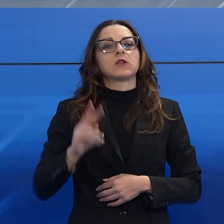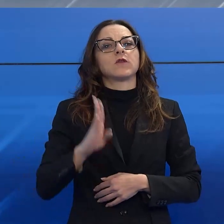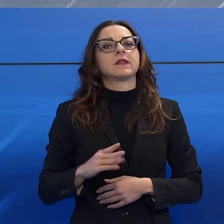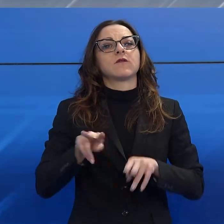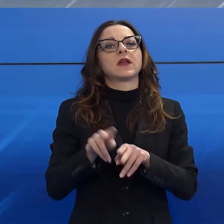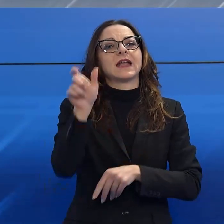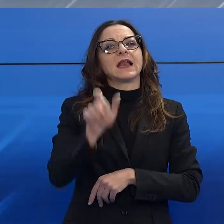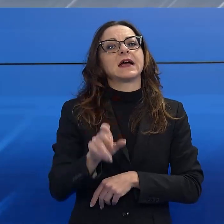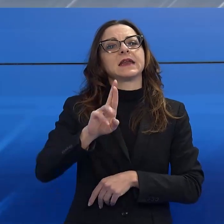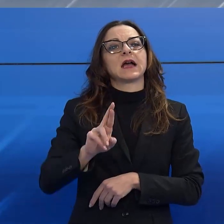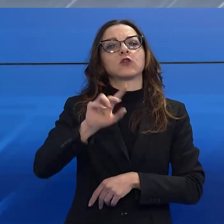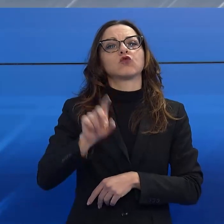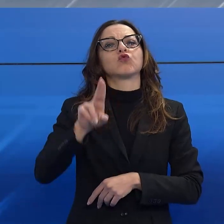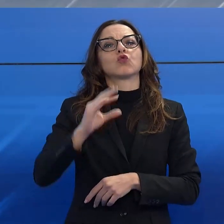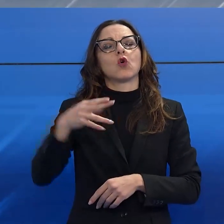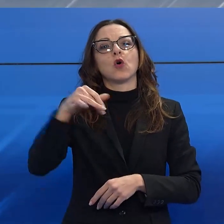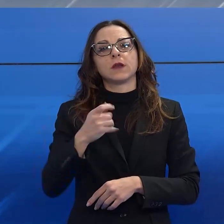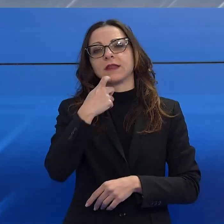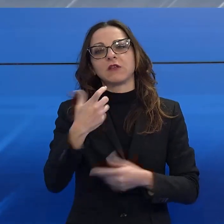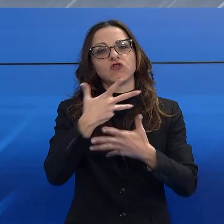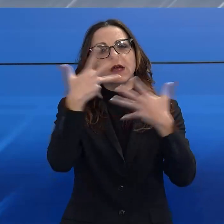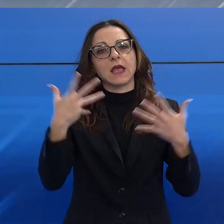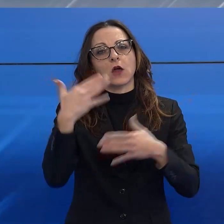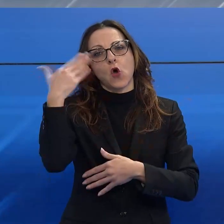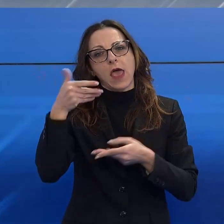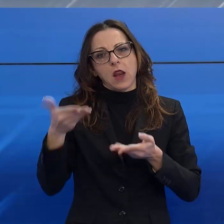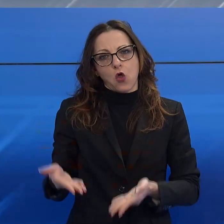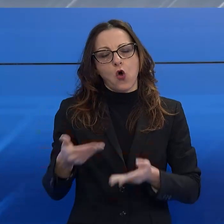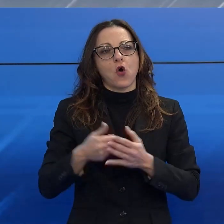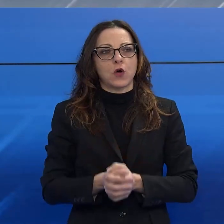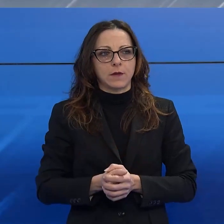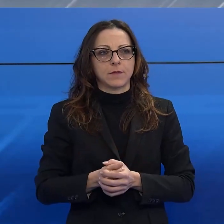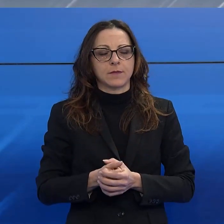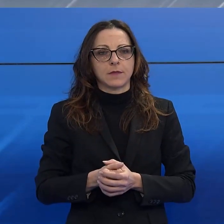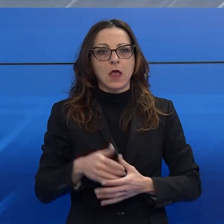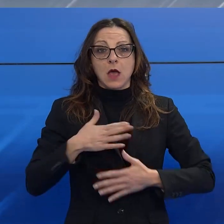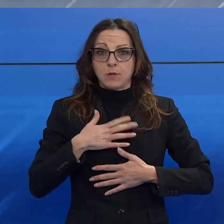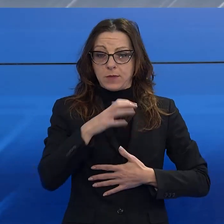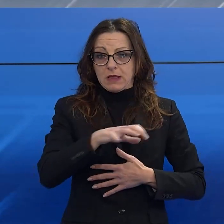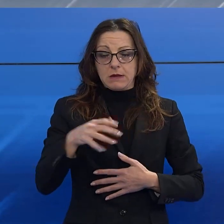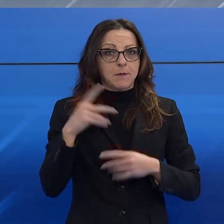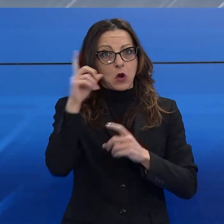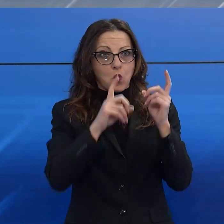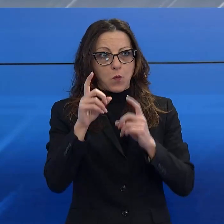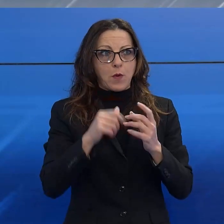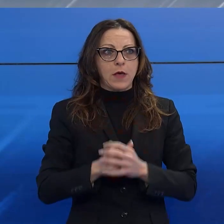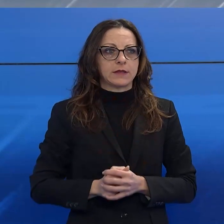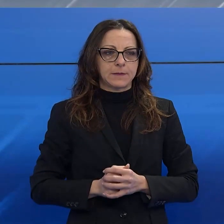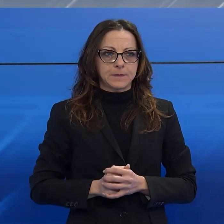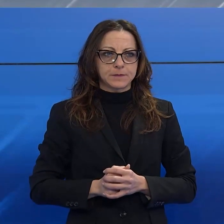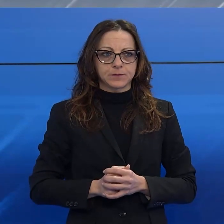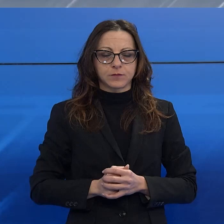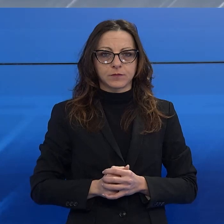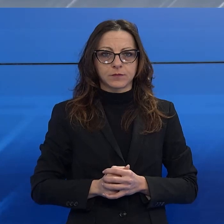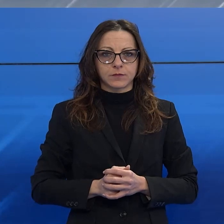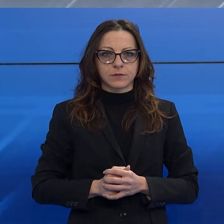d'Italia Riccardo Zucconi che parla apertamente di errore. Preoccupati i balneari della costa versiliese a Puana. Nella sostanza non